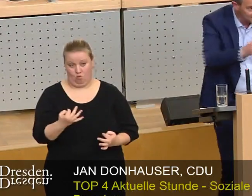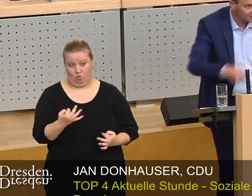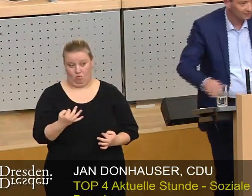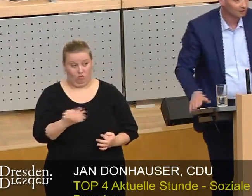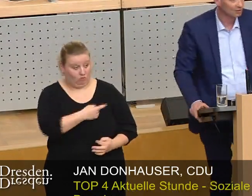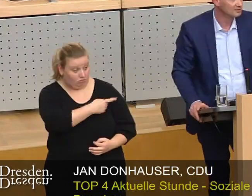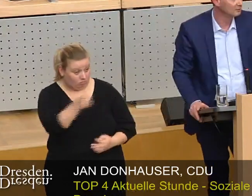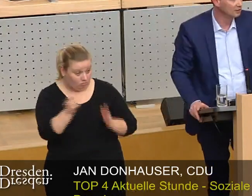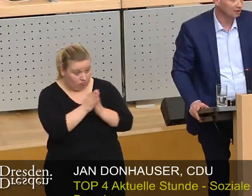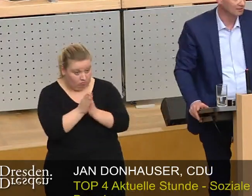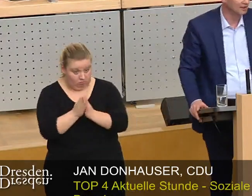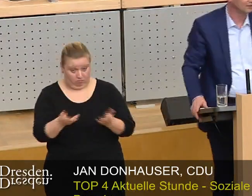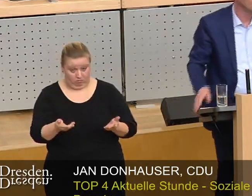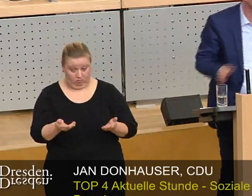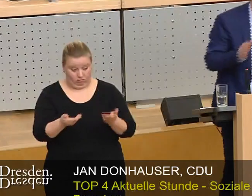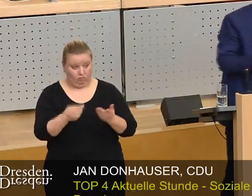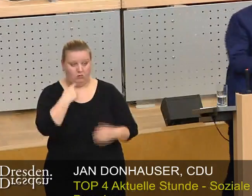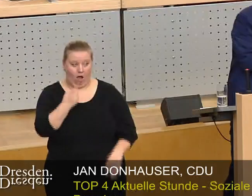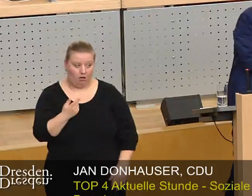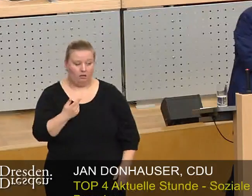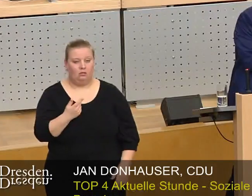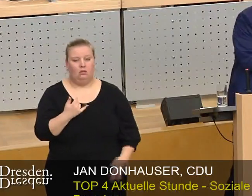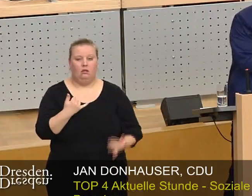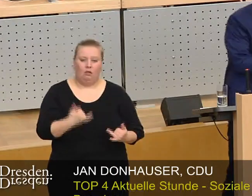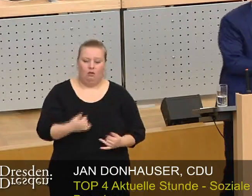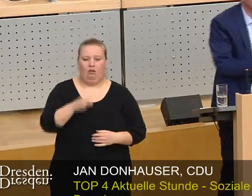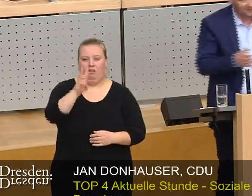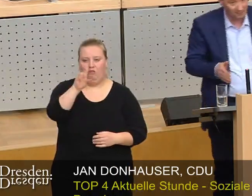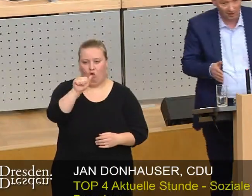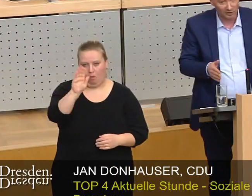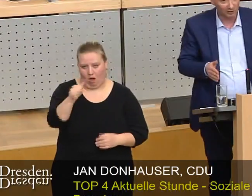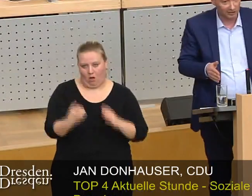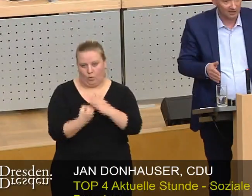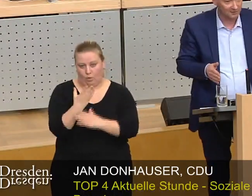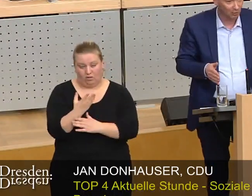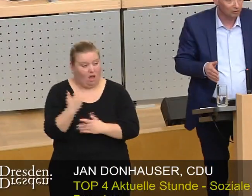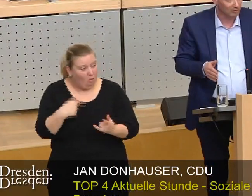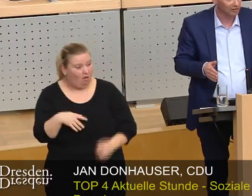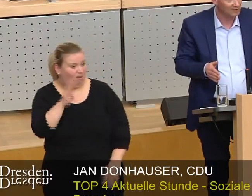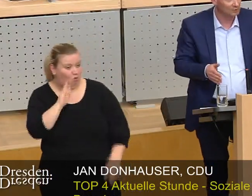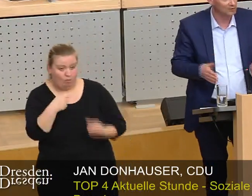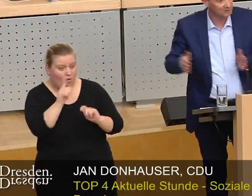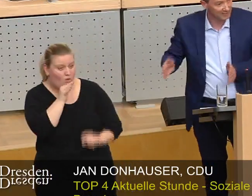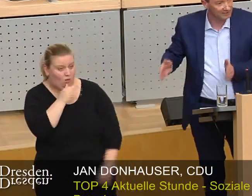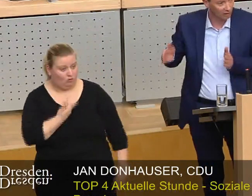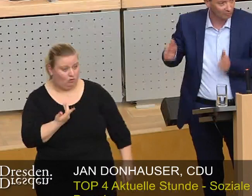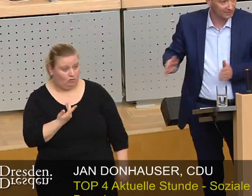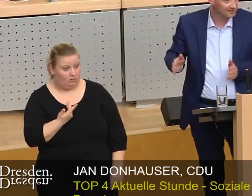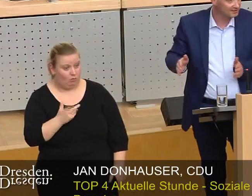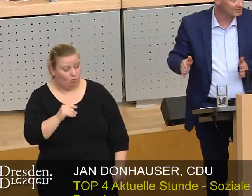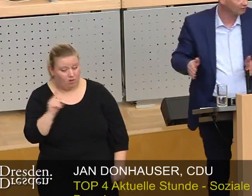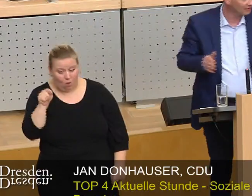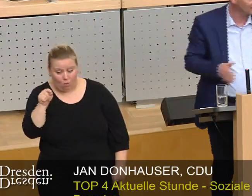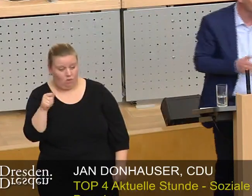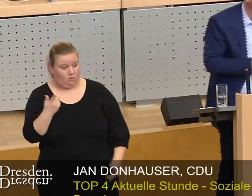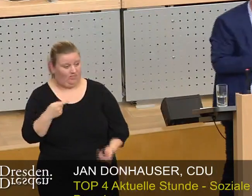wir drängen Sie und Sie sagen, wir gründen jetzt eine Wober, aber deshalb haben wir ja noch keine einzige Wohnung gebaut. Also müssen wir zurzeit ja auch auf